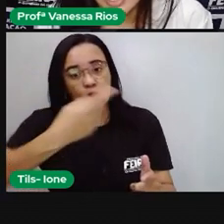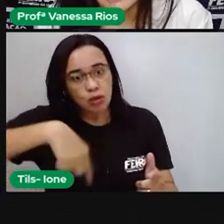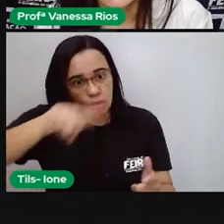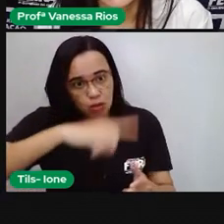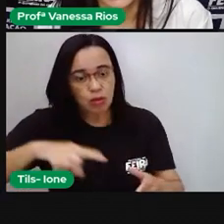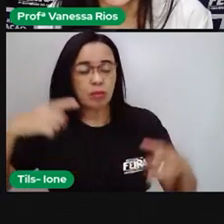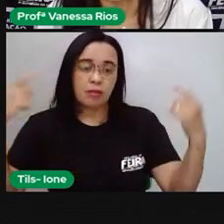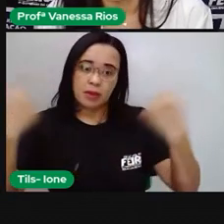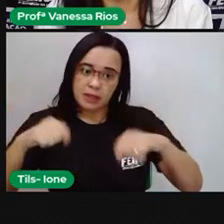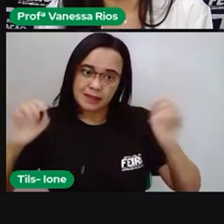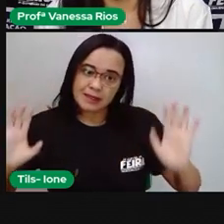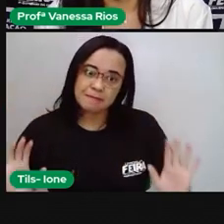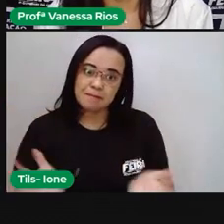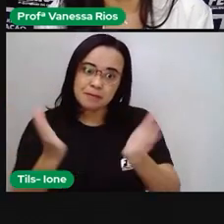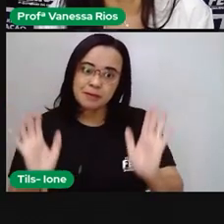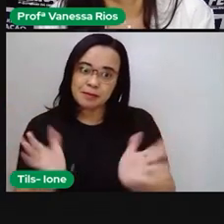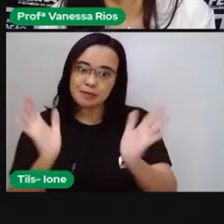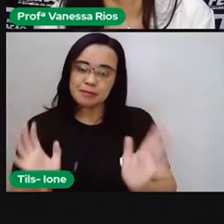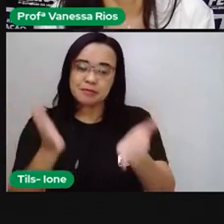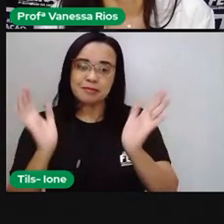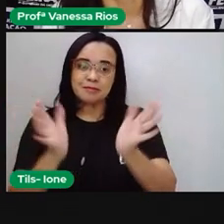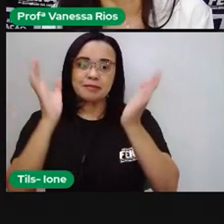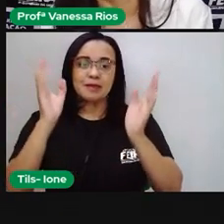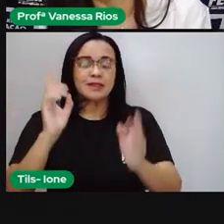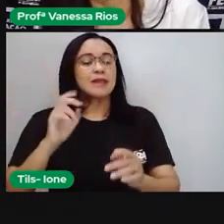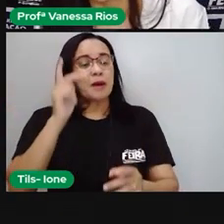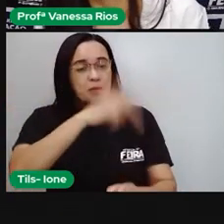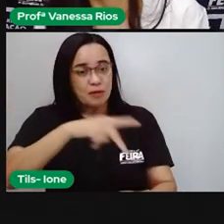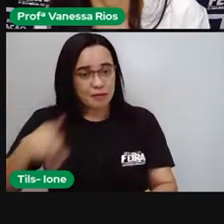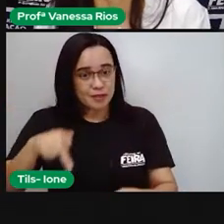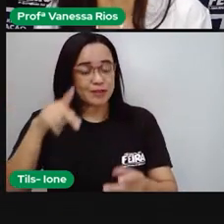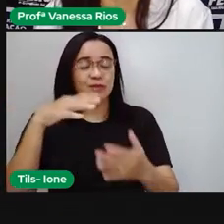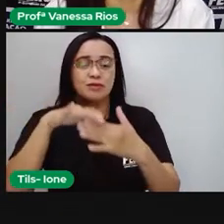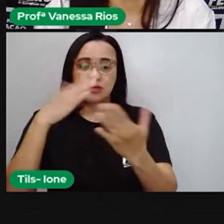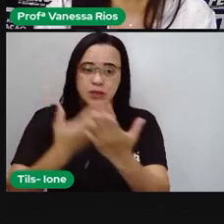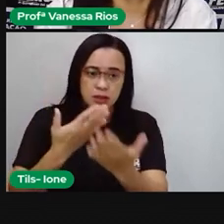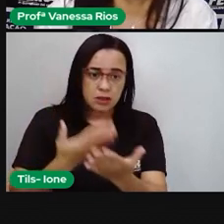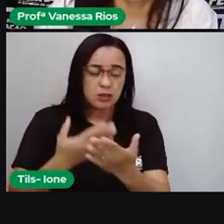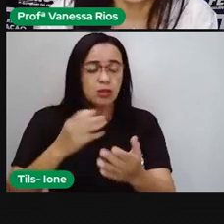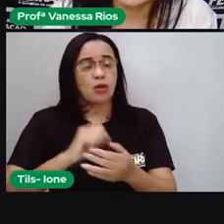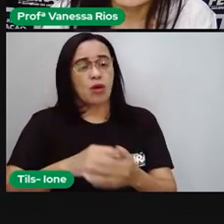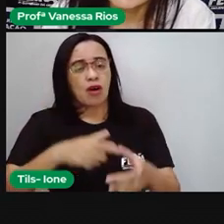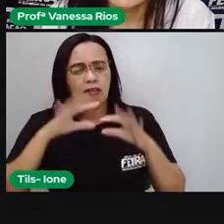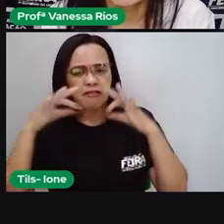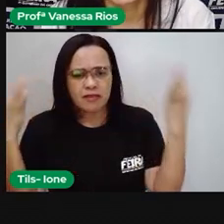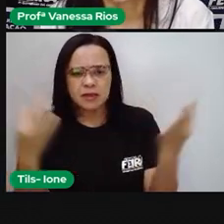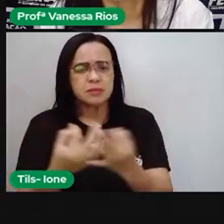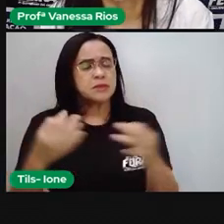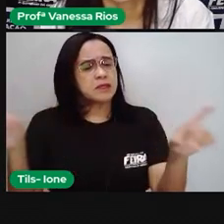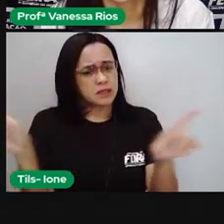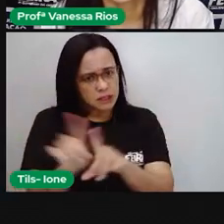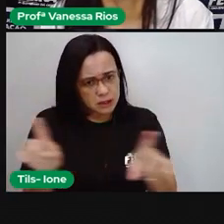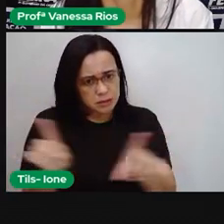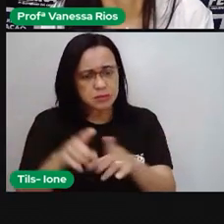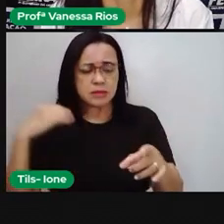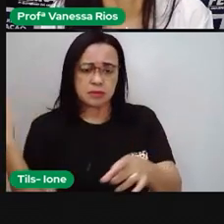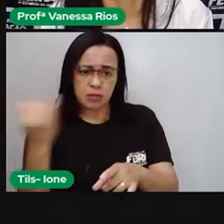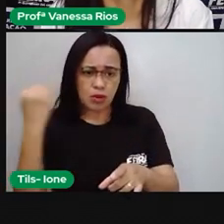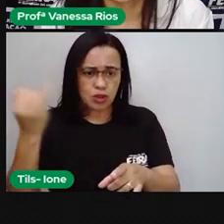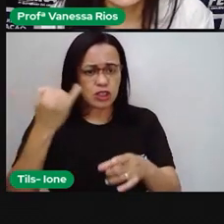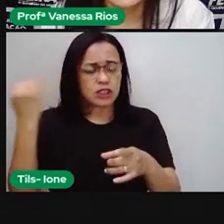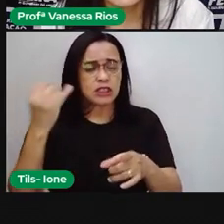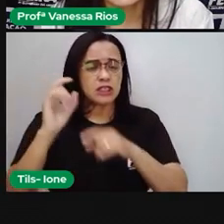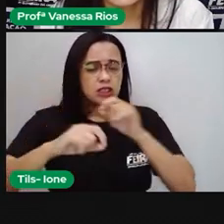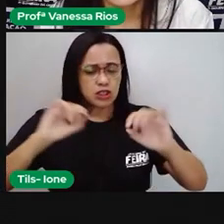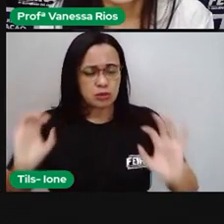leitura, né? A pró aqui, enquanto pró, enquanto escola. Os pais precisam também fazer esse incentivo às